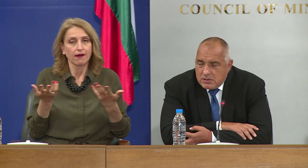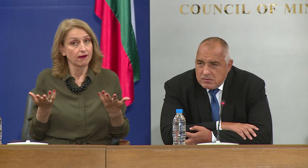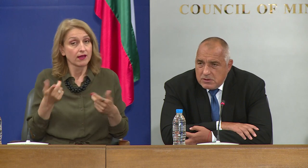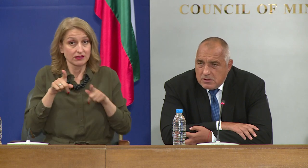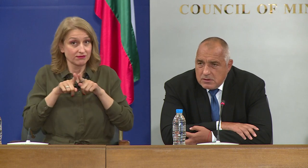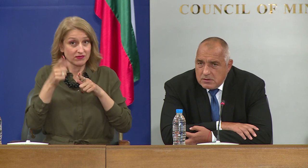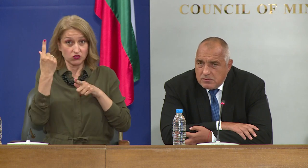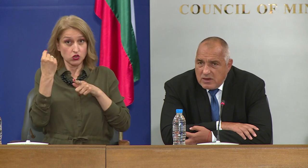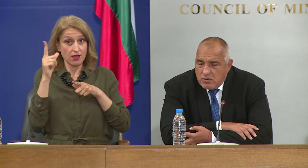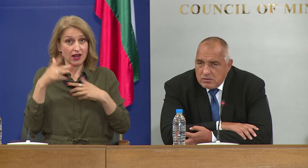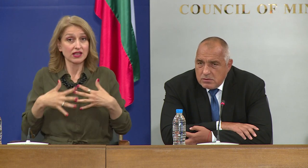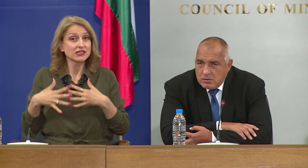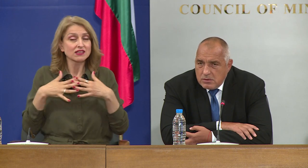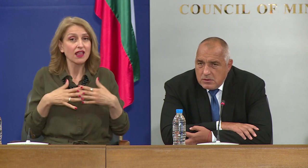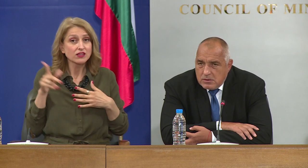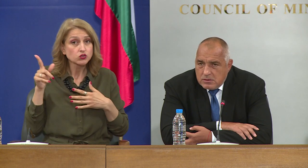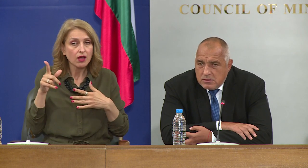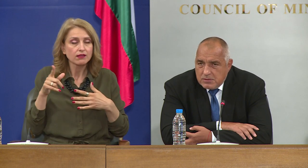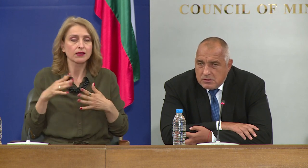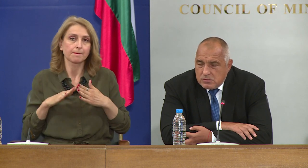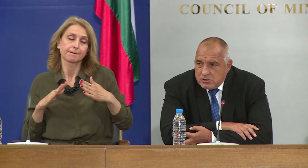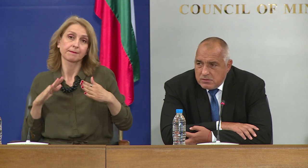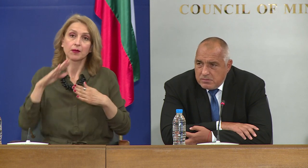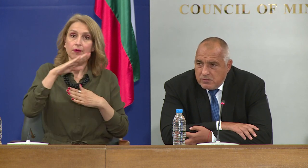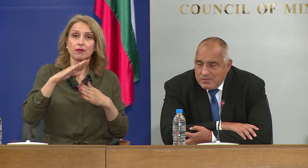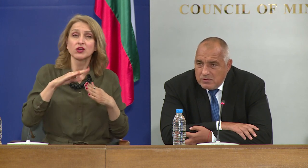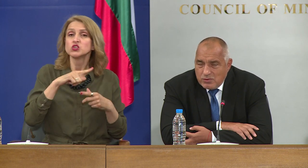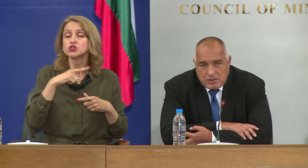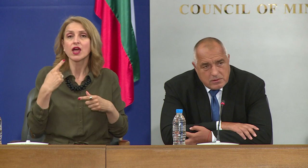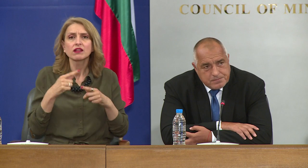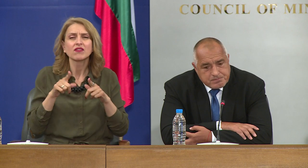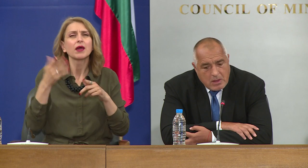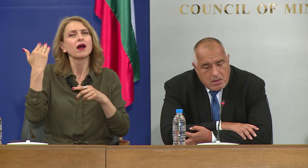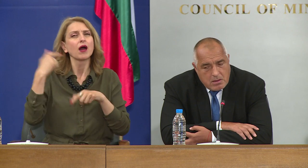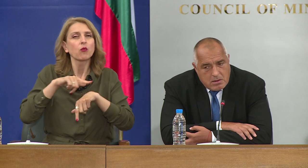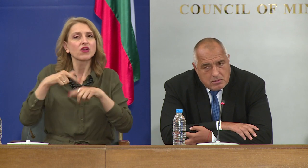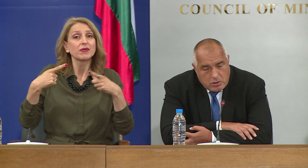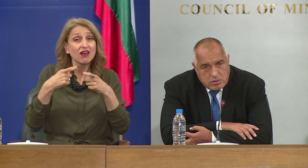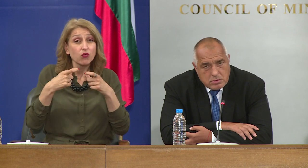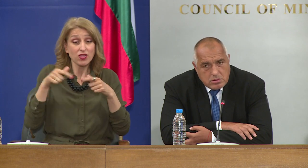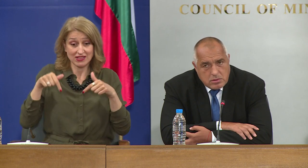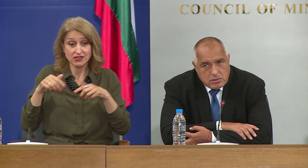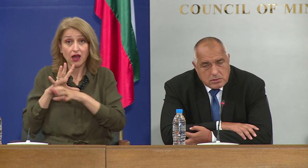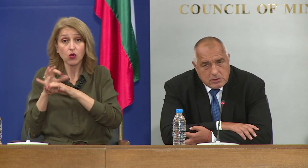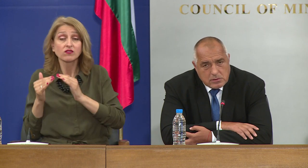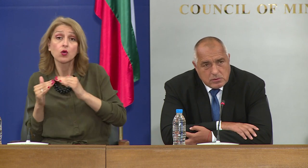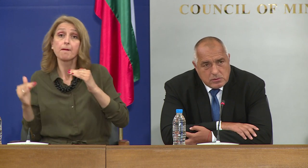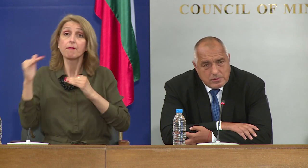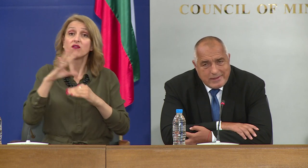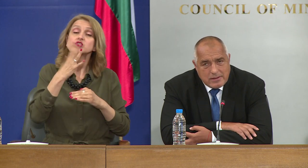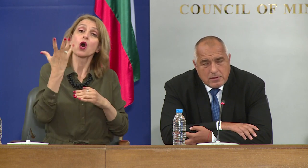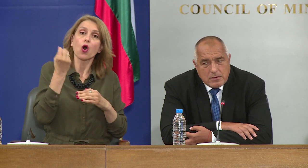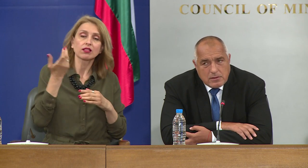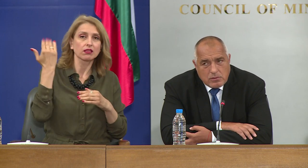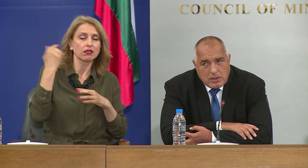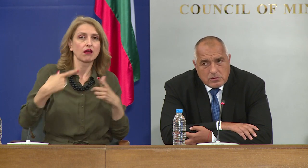Съединените щати минаха това, което имат като жертви по време на войните. Но, тъй като